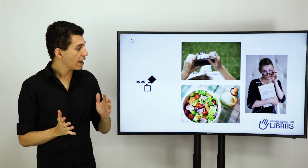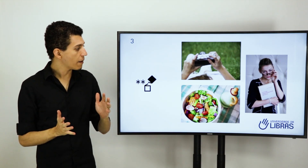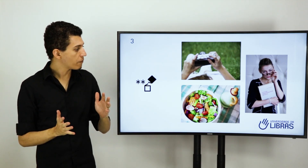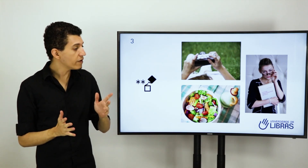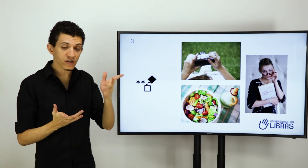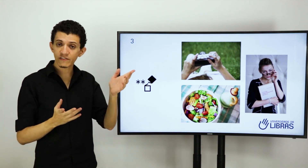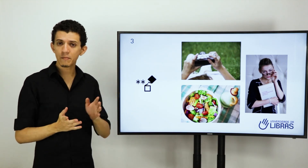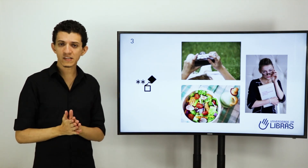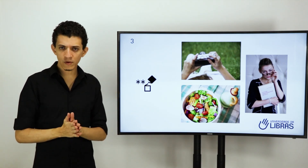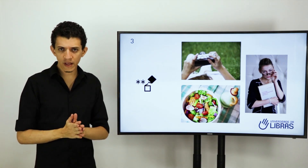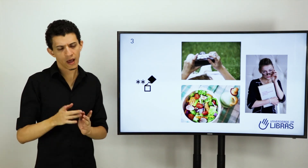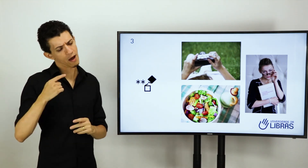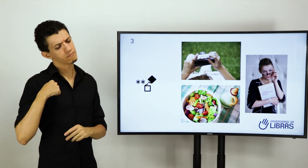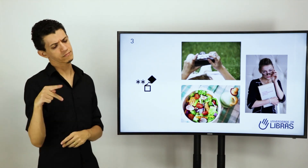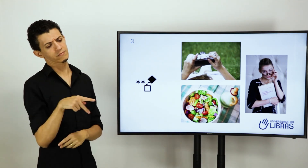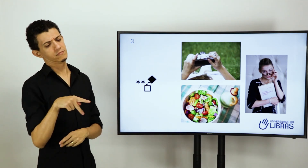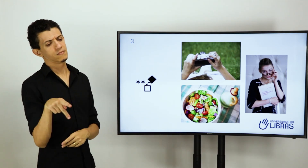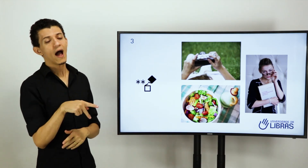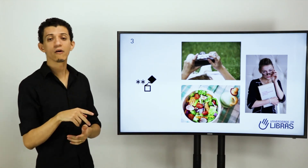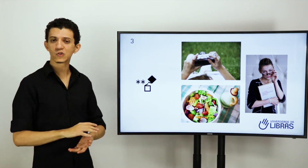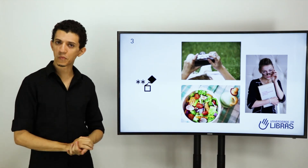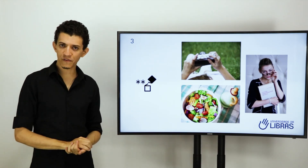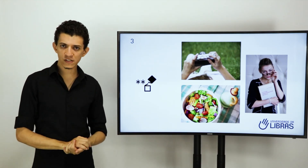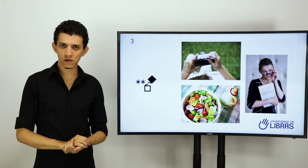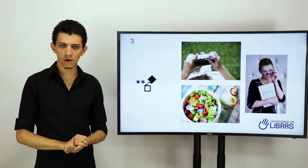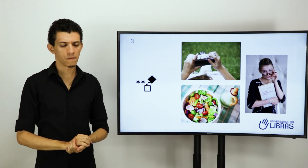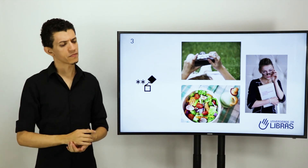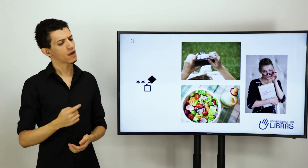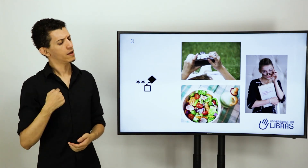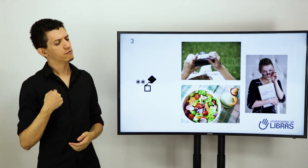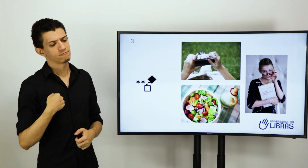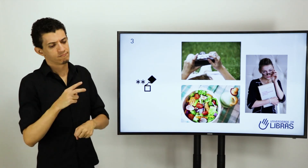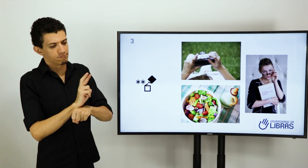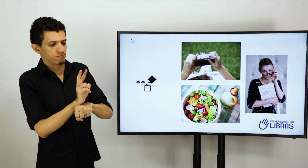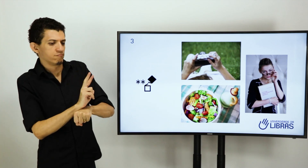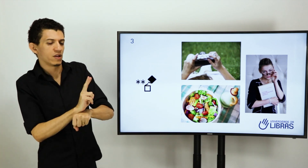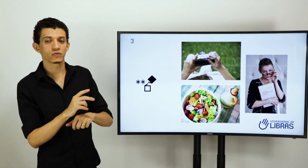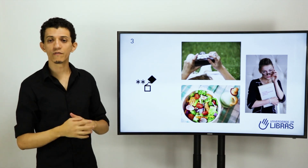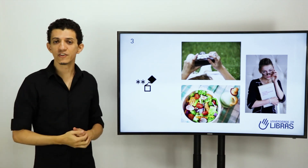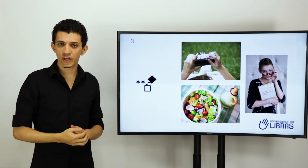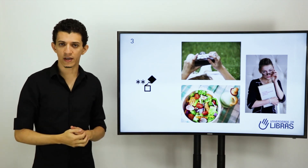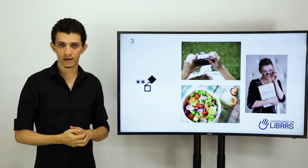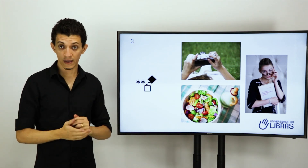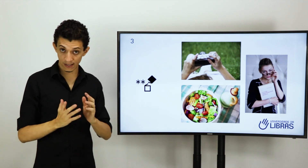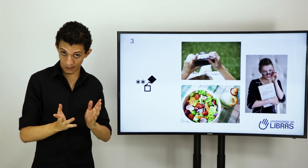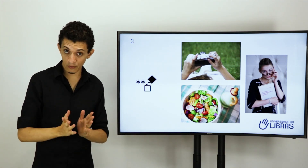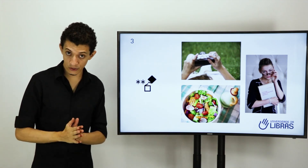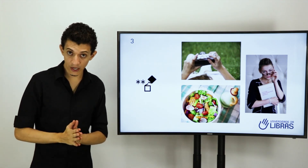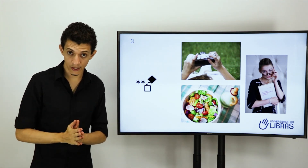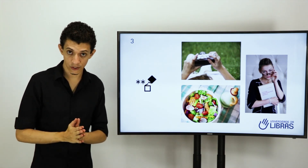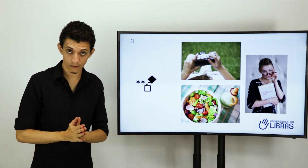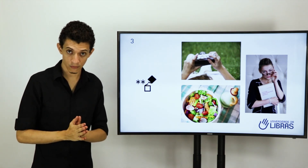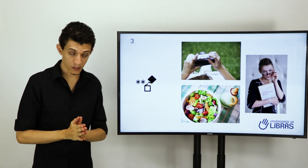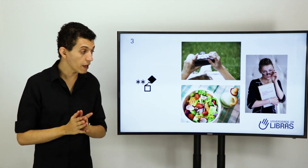E você vai me responder? Ah, eu sou professor. Eu sou vigia. E assim por diante. Ok?